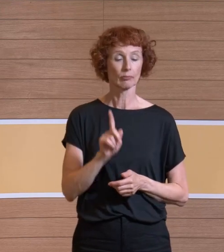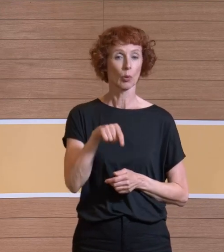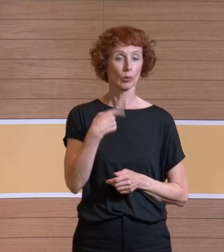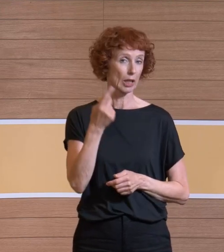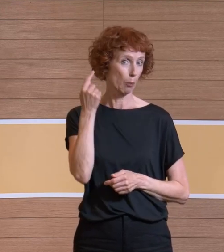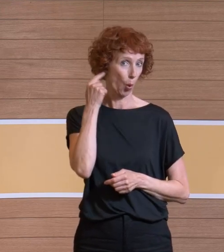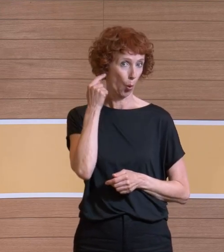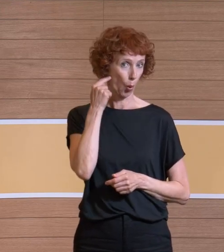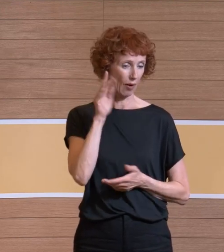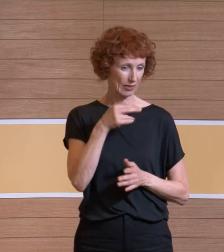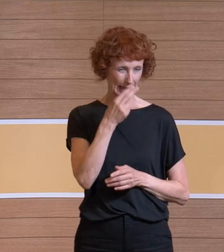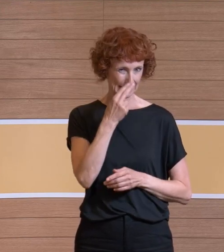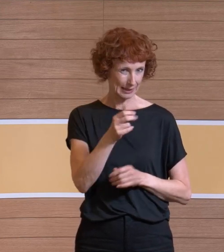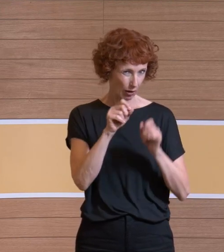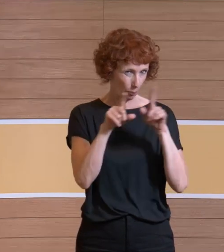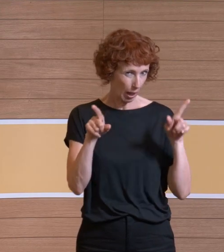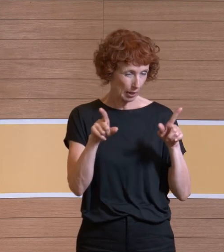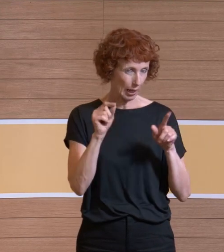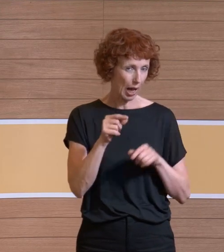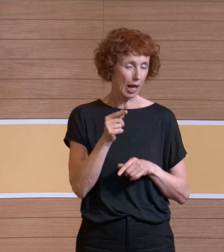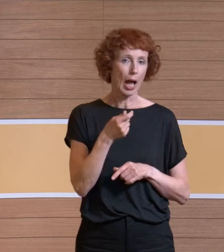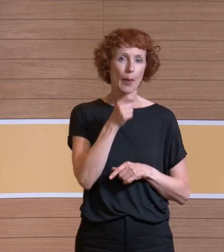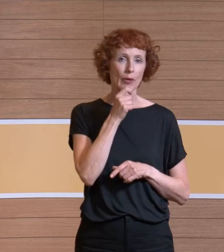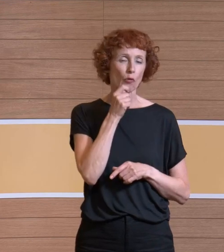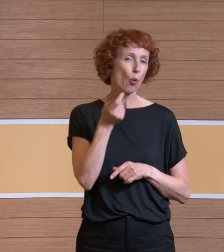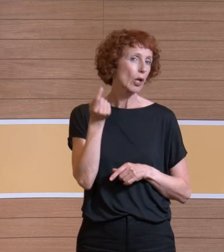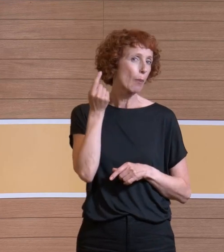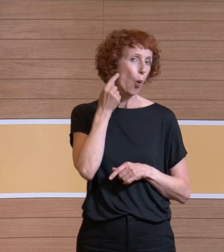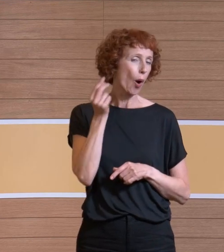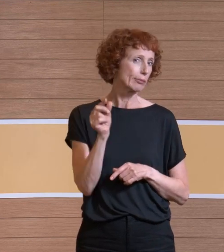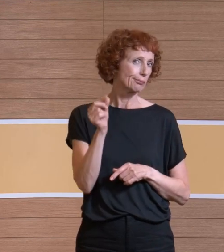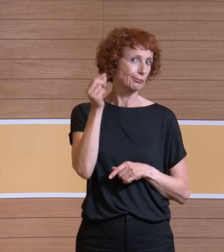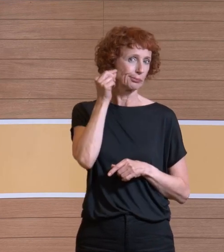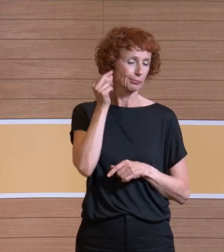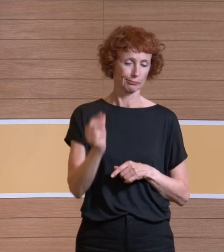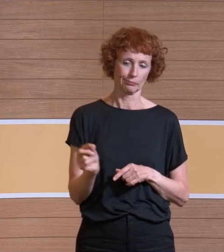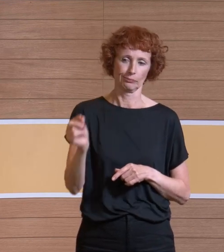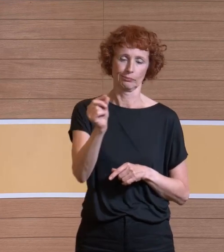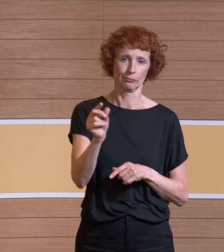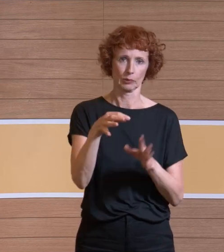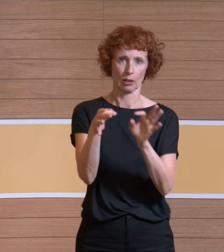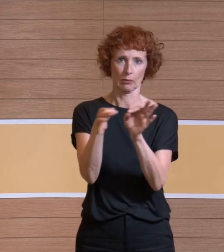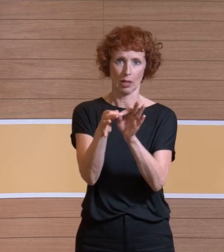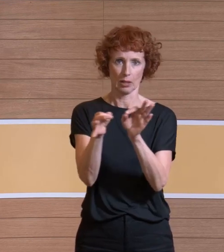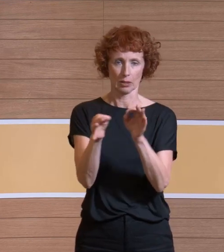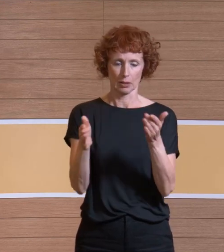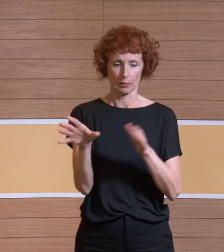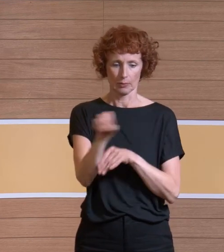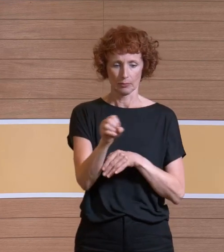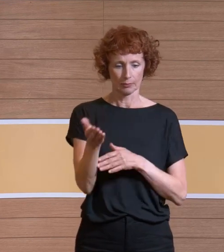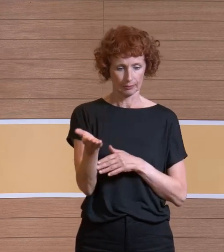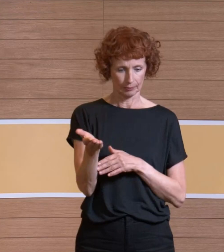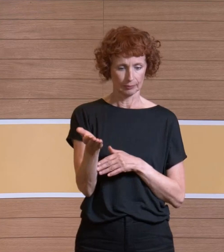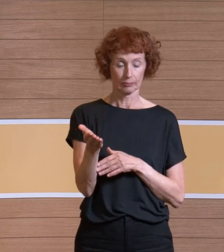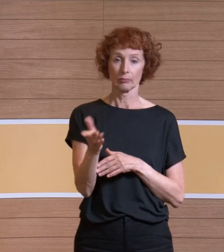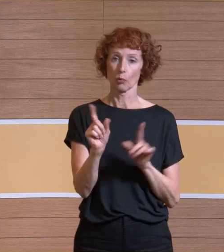vielleicht sehen kann auf dem Bild, sehen Sie das Mikrofon, das Stativ, direkt am Ohr des Operateurs gemessen, um halt eben möglichst die